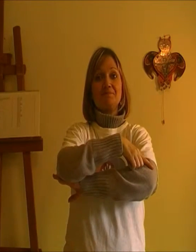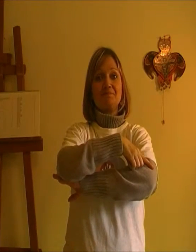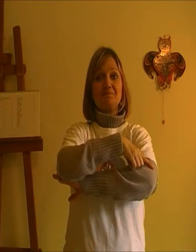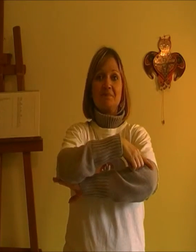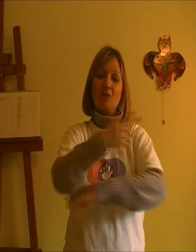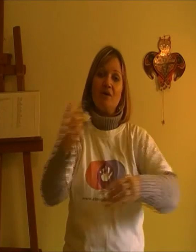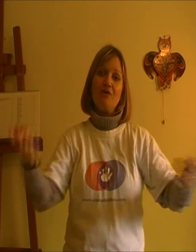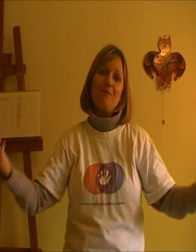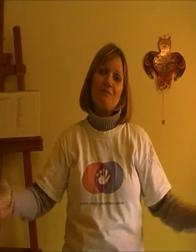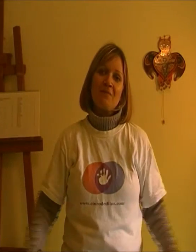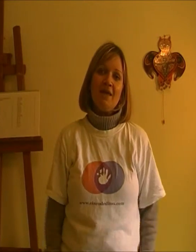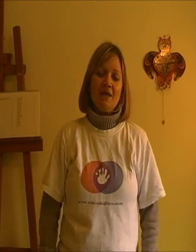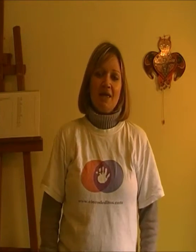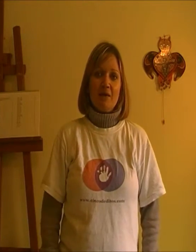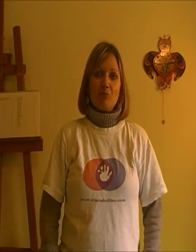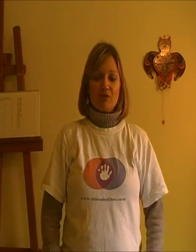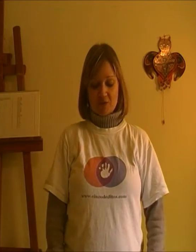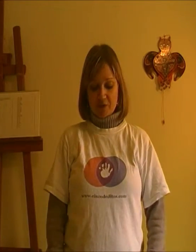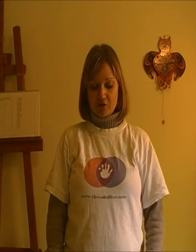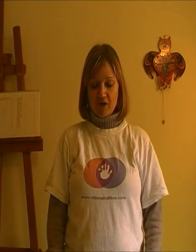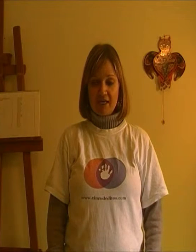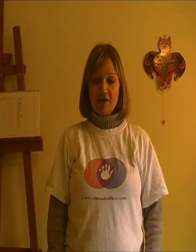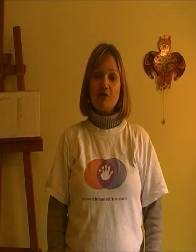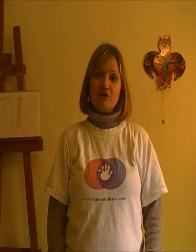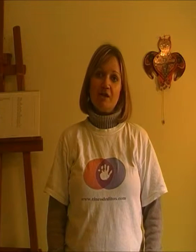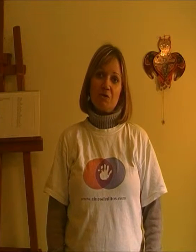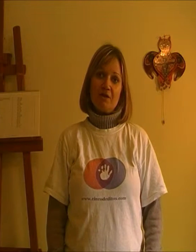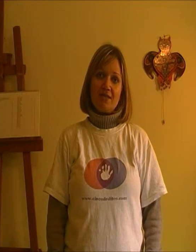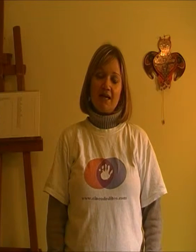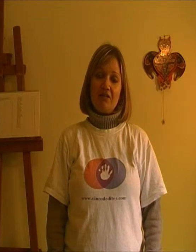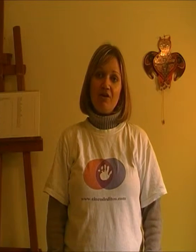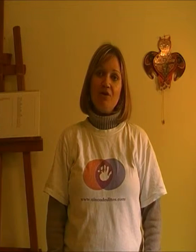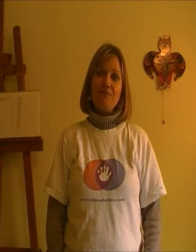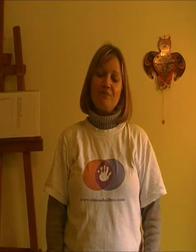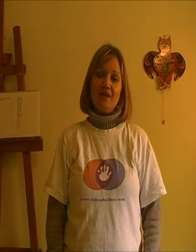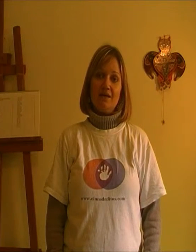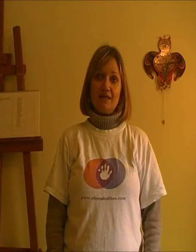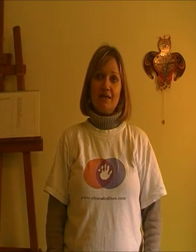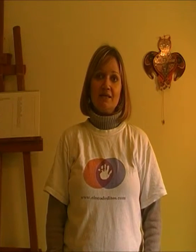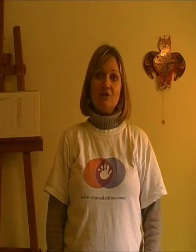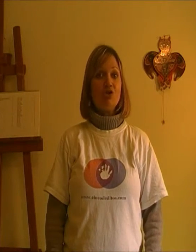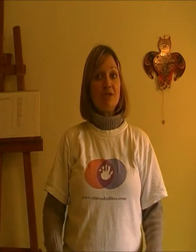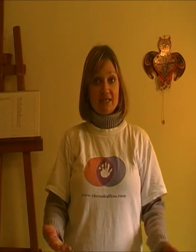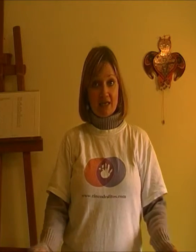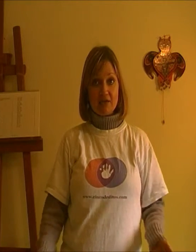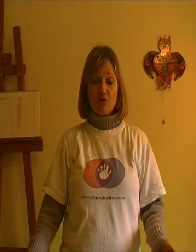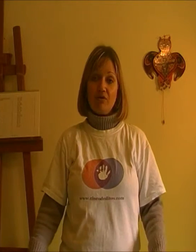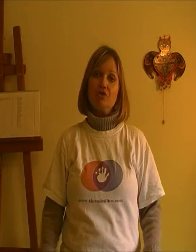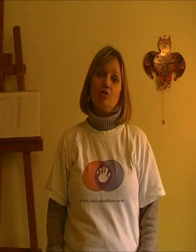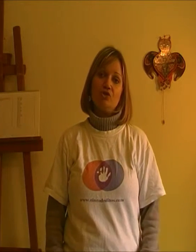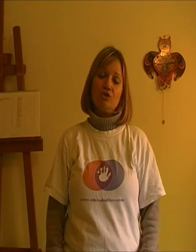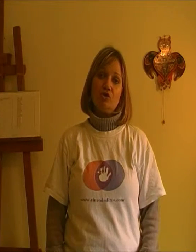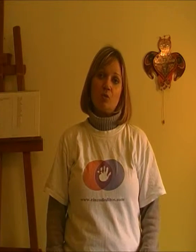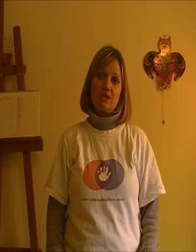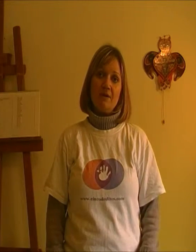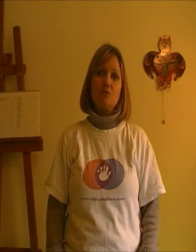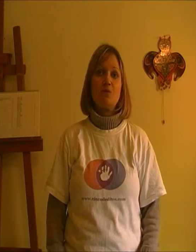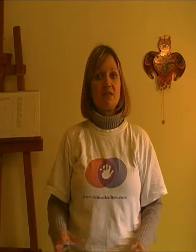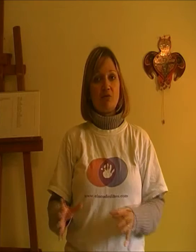¿De acuerdo? Pues espero que os haya gustado esta canción. No tenéis que introducir todos los signos, como sabéis, podéis